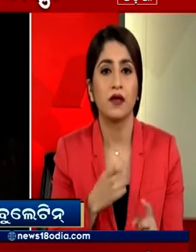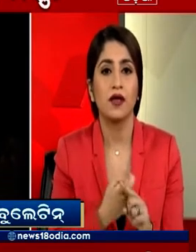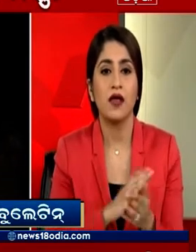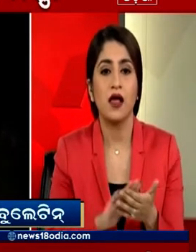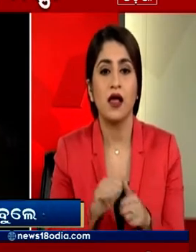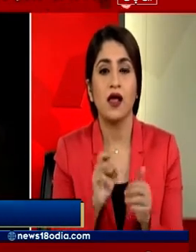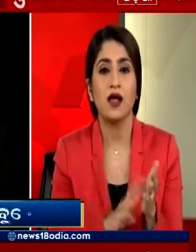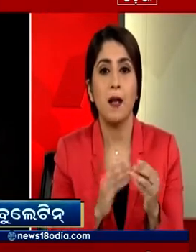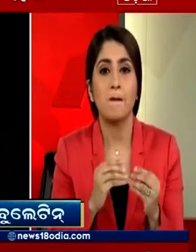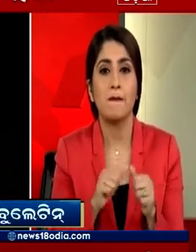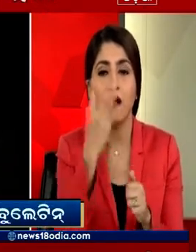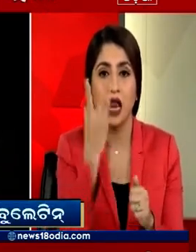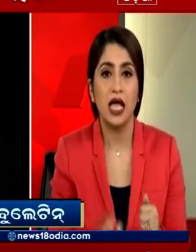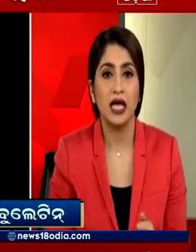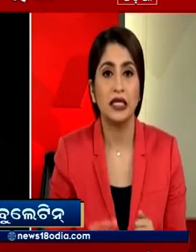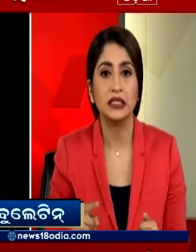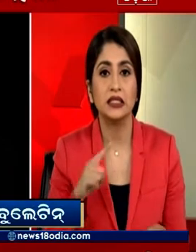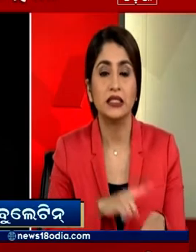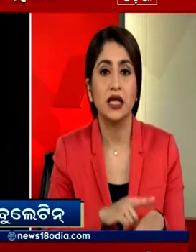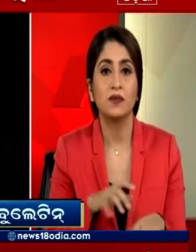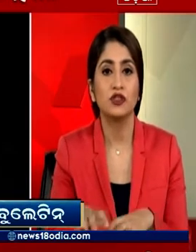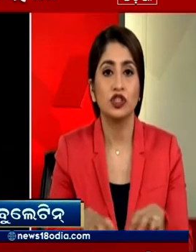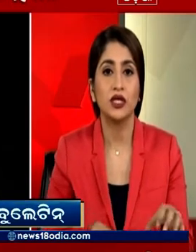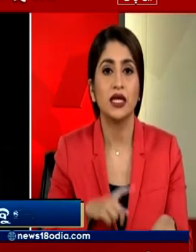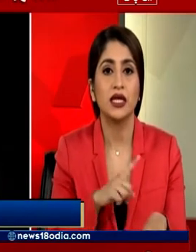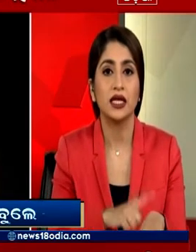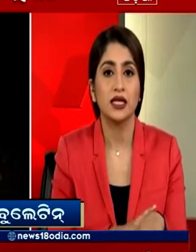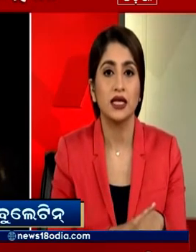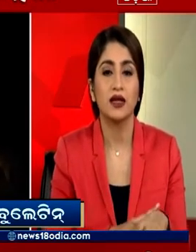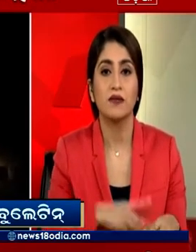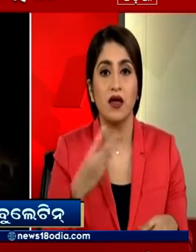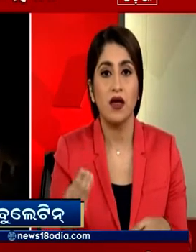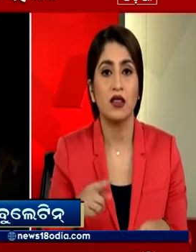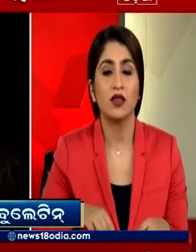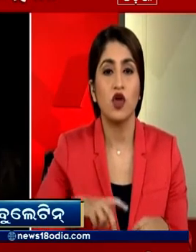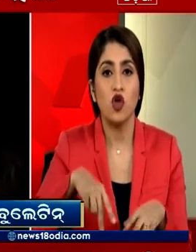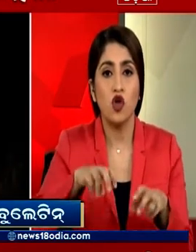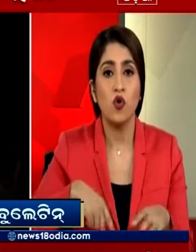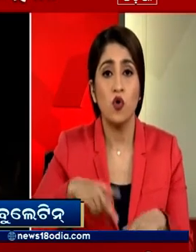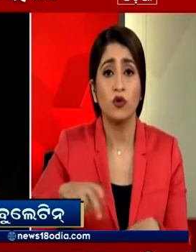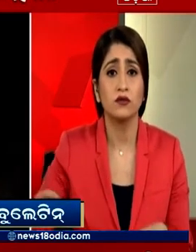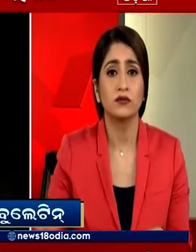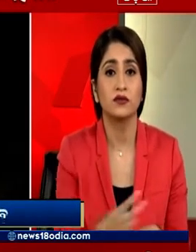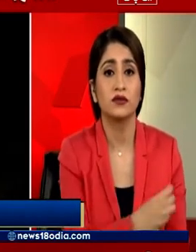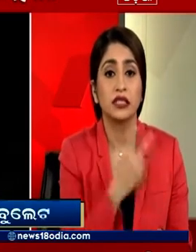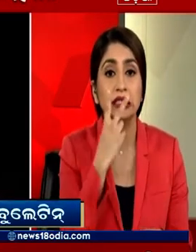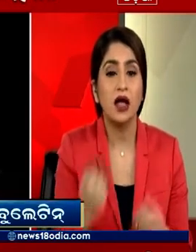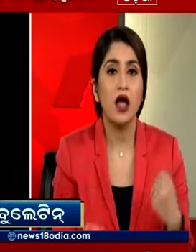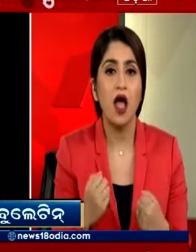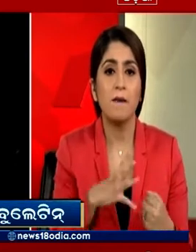रात में देखा गया जिस समय शेरों का ये जुंड सड़क पार कर रहा था उस वक्त वहां से कई गाड़ियां गुजर रही थी जो